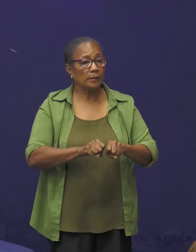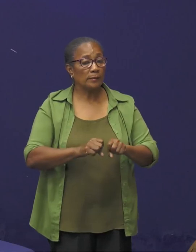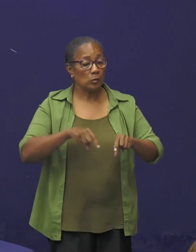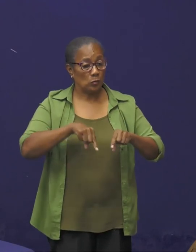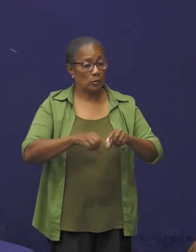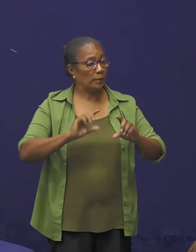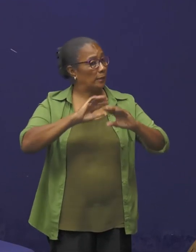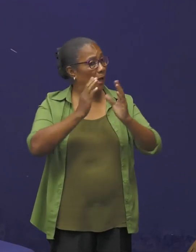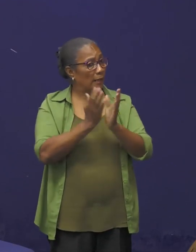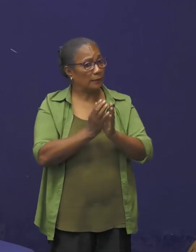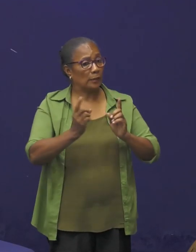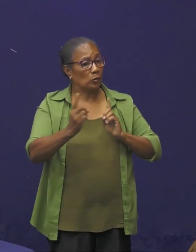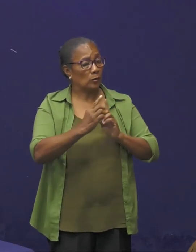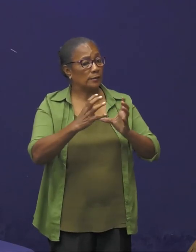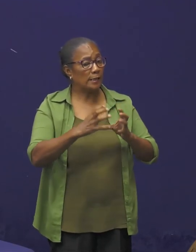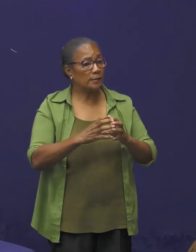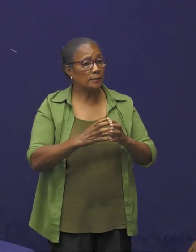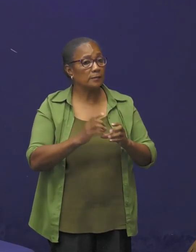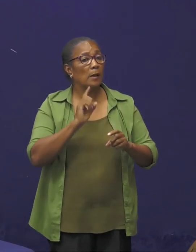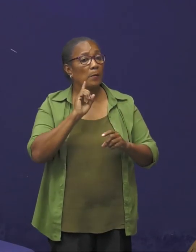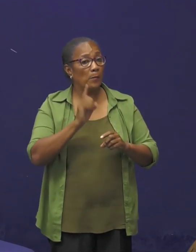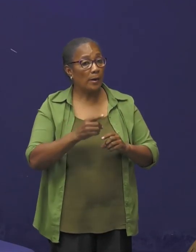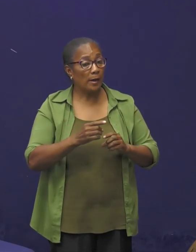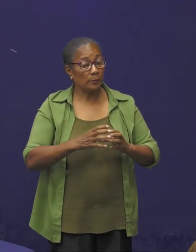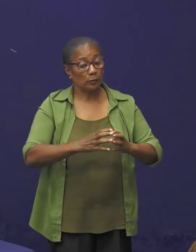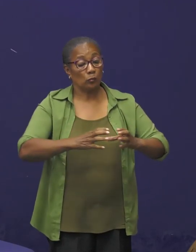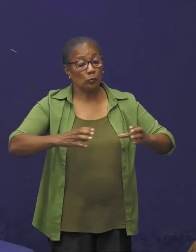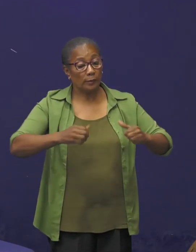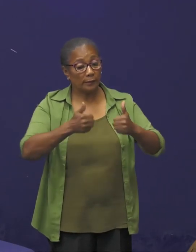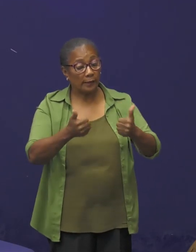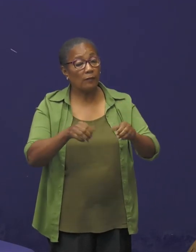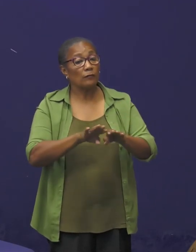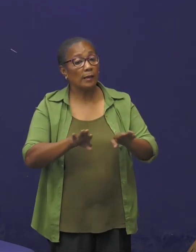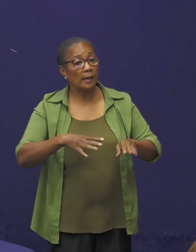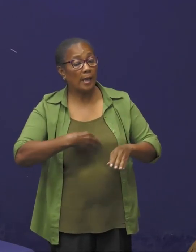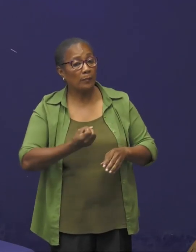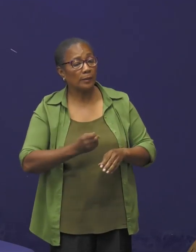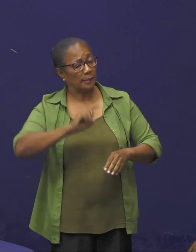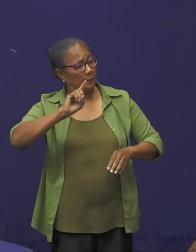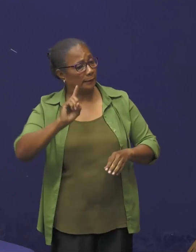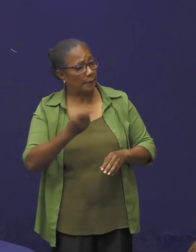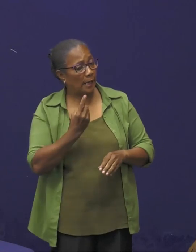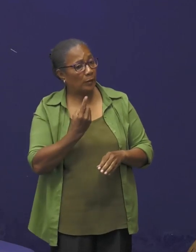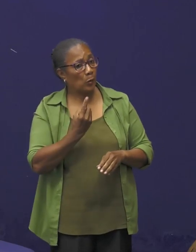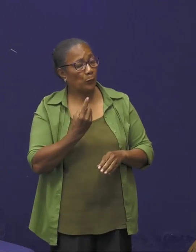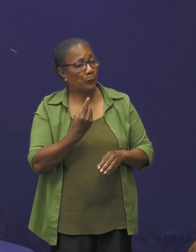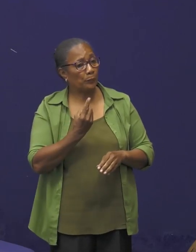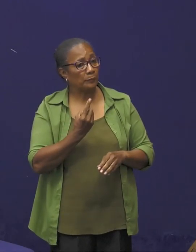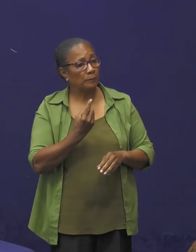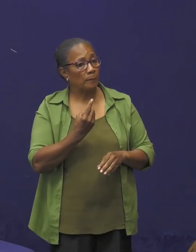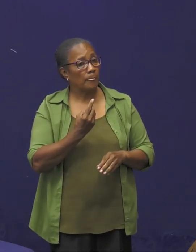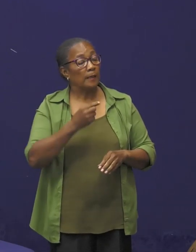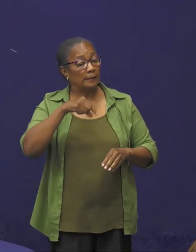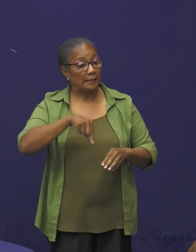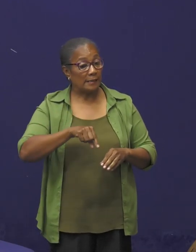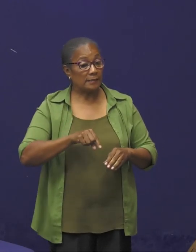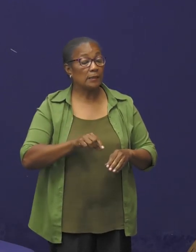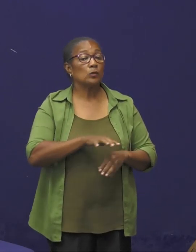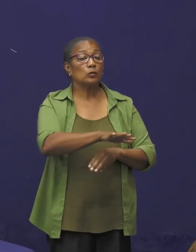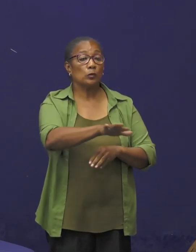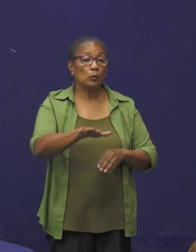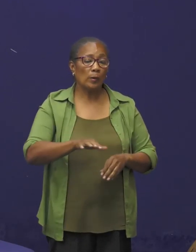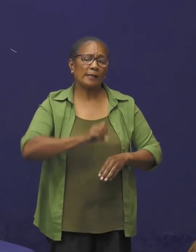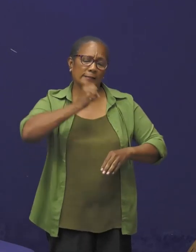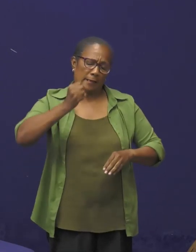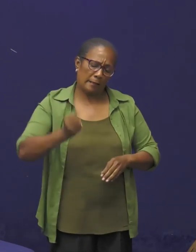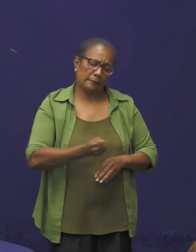Het niet altijd consensus, maar het moet breed draagvlak hebben. Dus vandaar dat wij in deze situatie wensen te